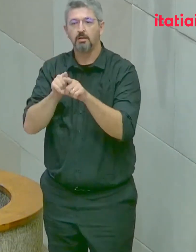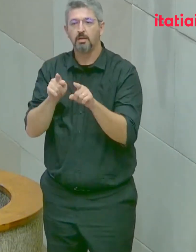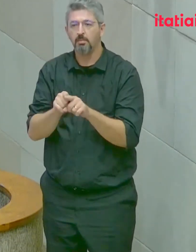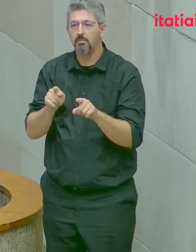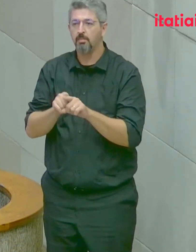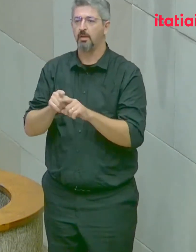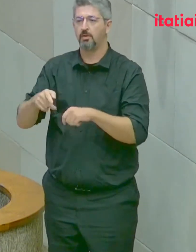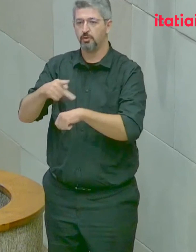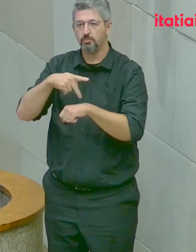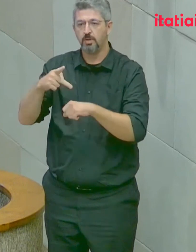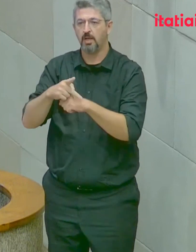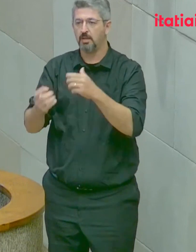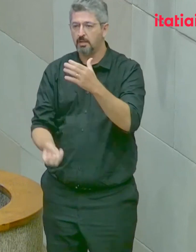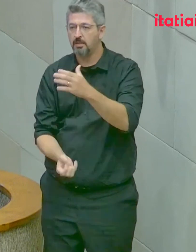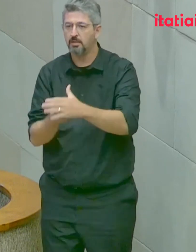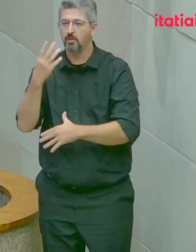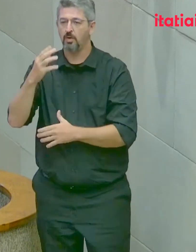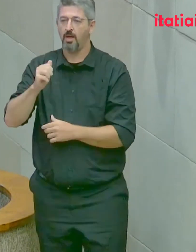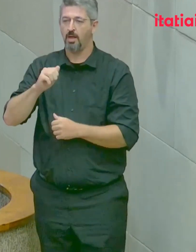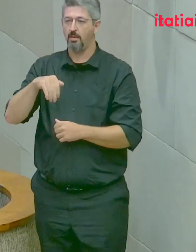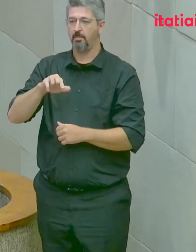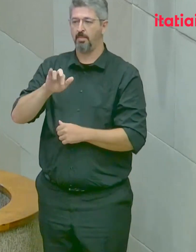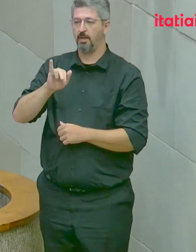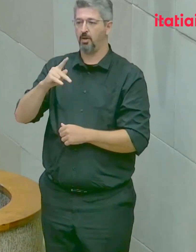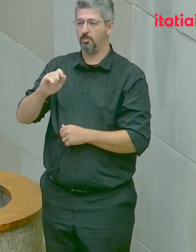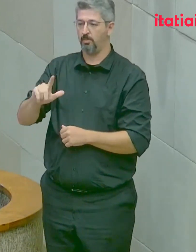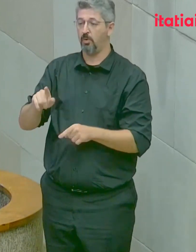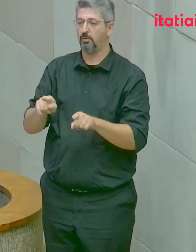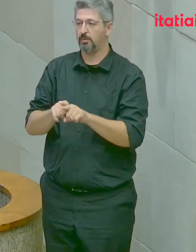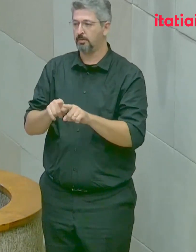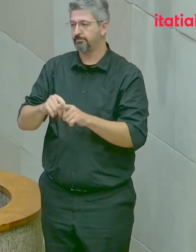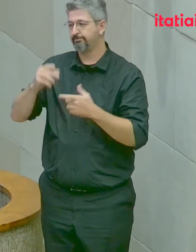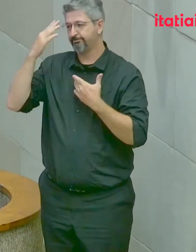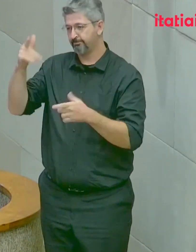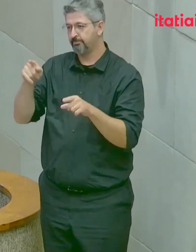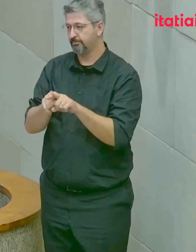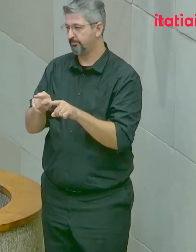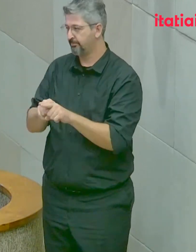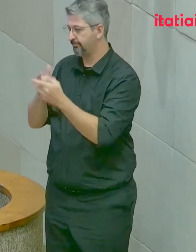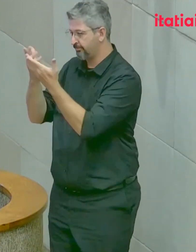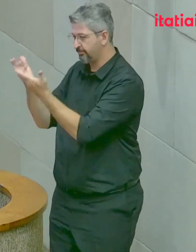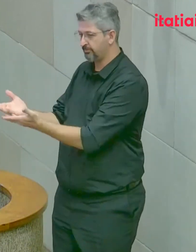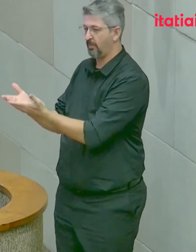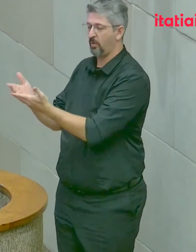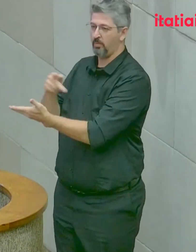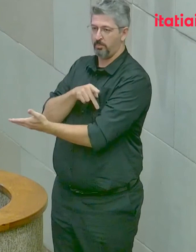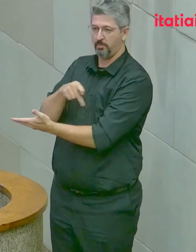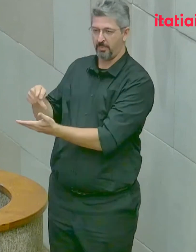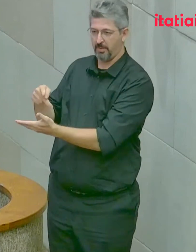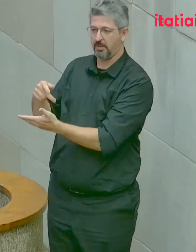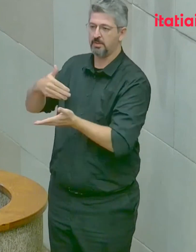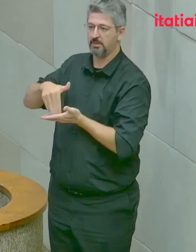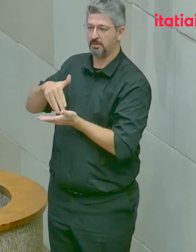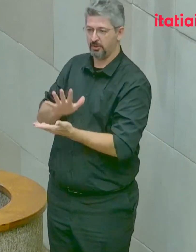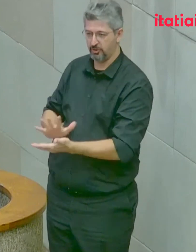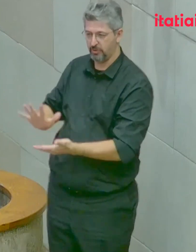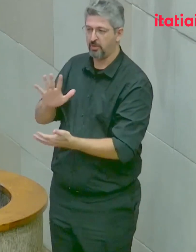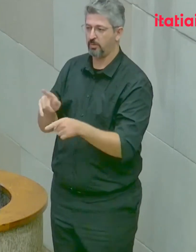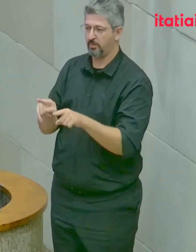talentos, a Ameripol. E, identicamente, peço uma salva de palmas ao senhor presidente, senhor secretário-geral